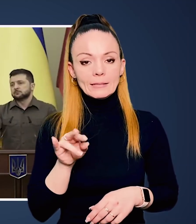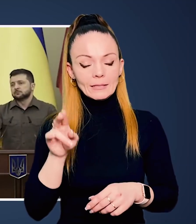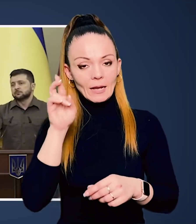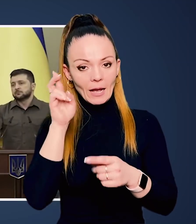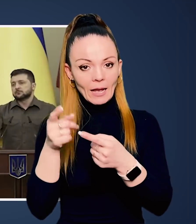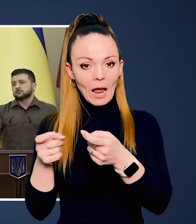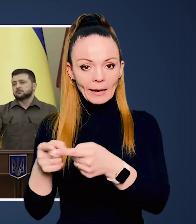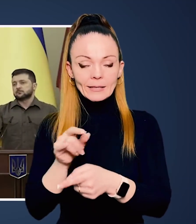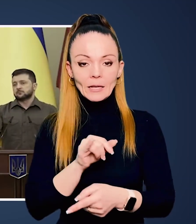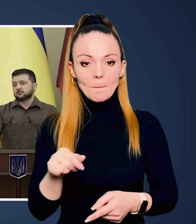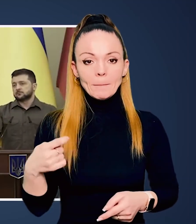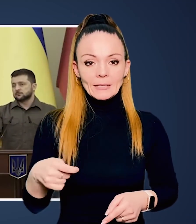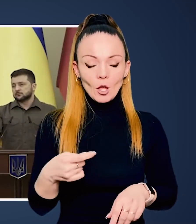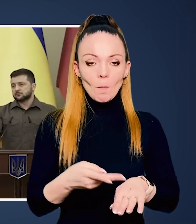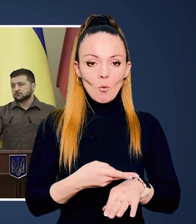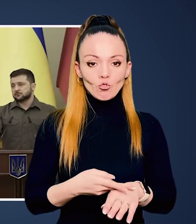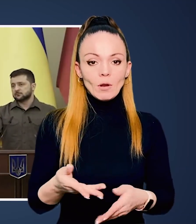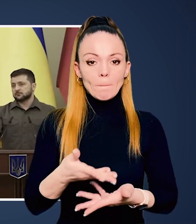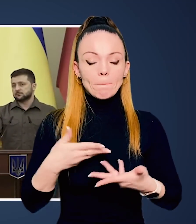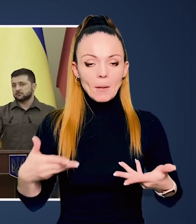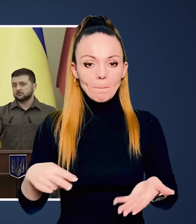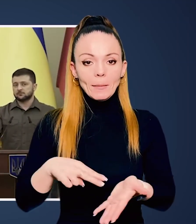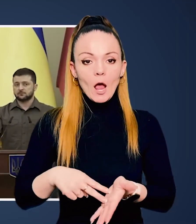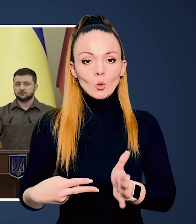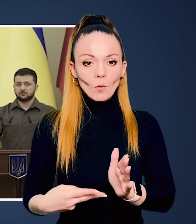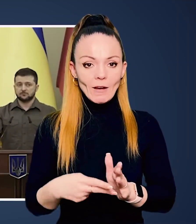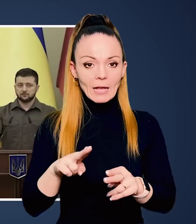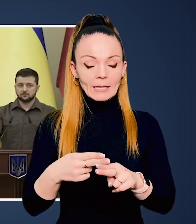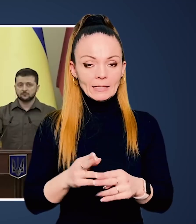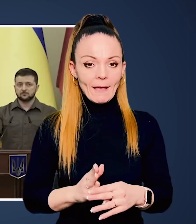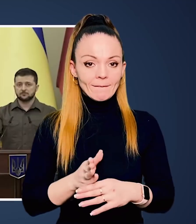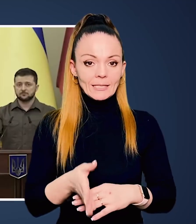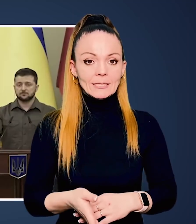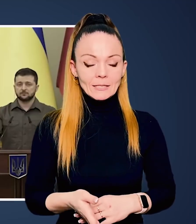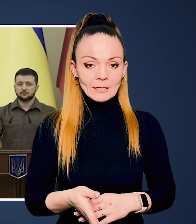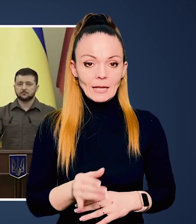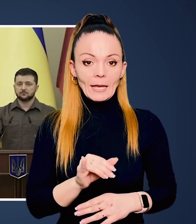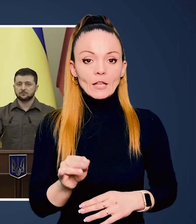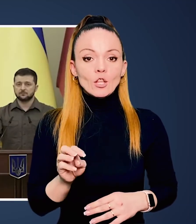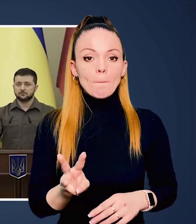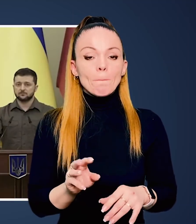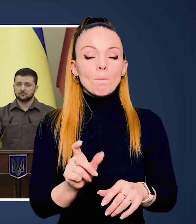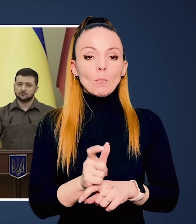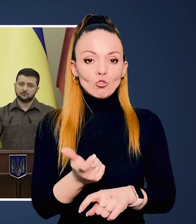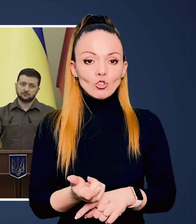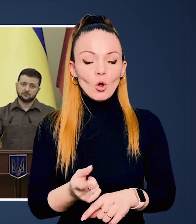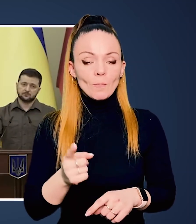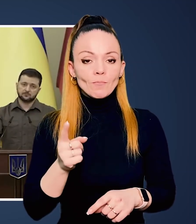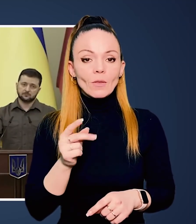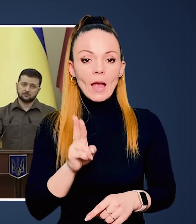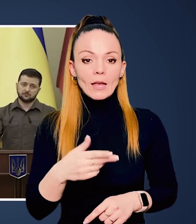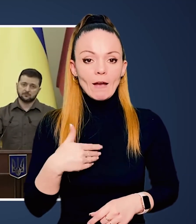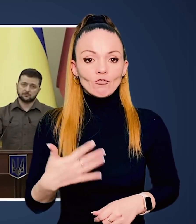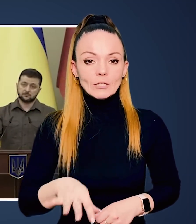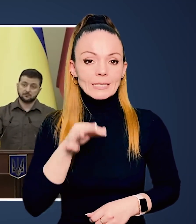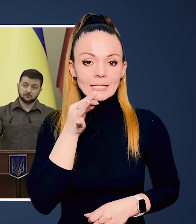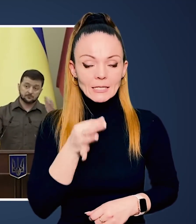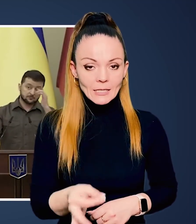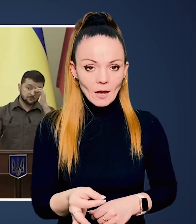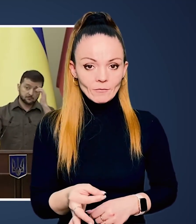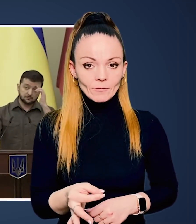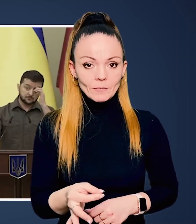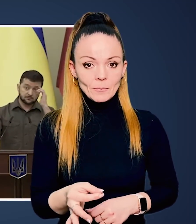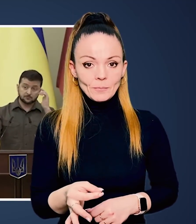президенті баłтийських країн і президенту Польщі. І віддавна ми планували цей візит. Тим більше,